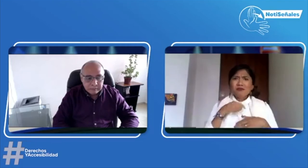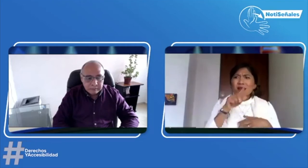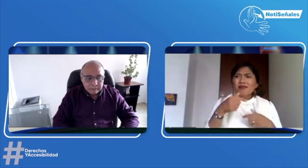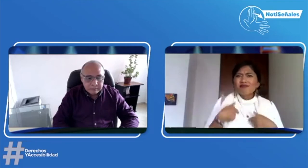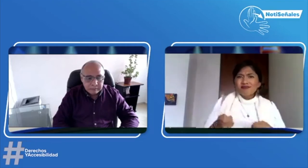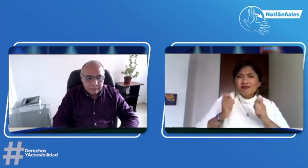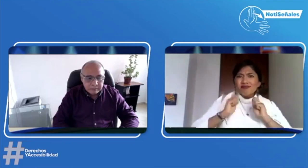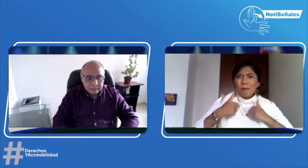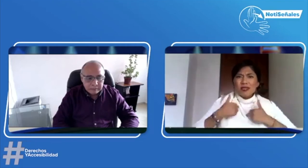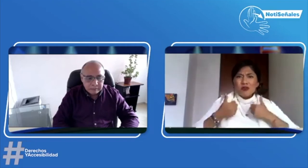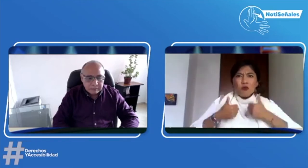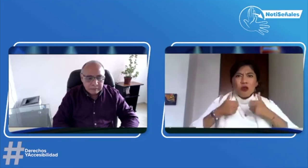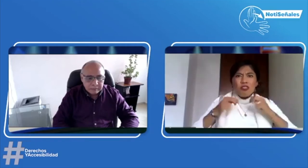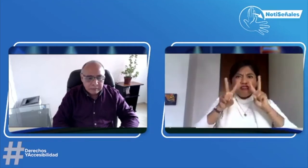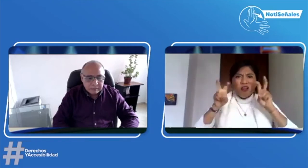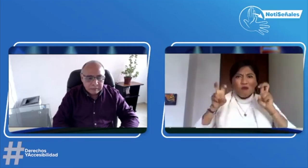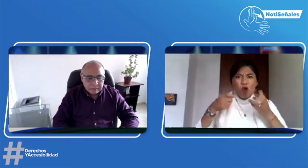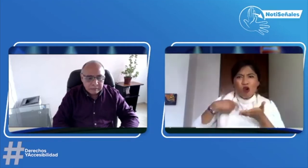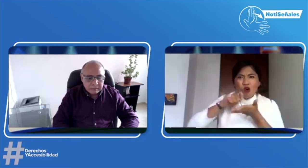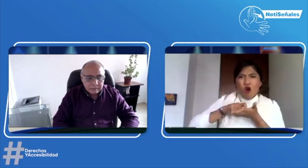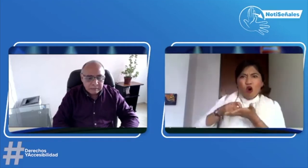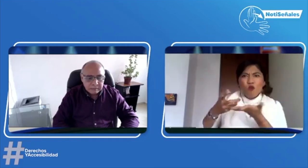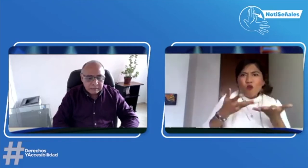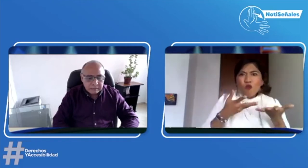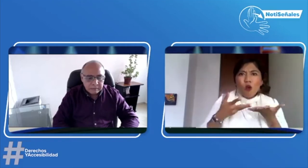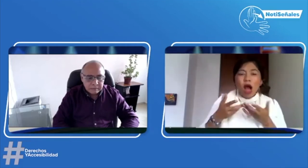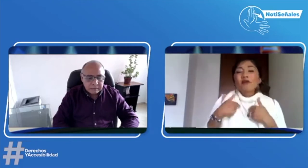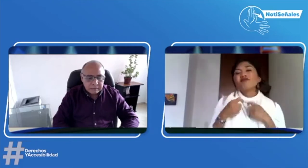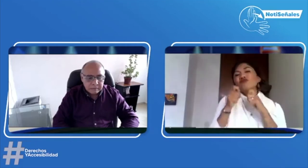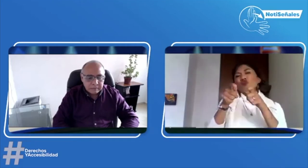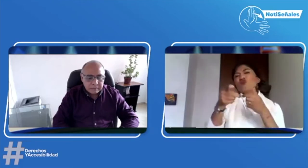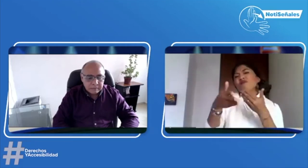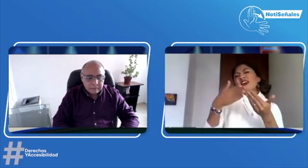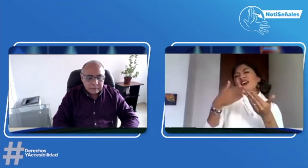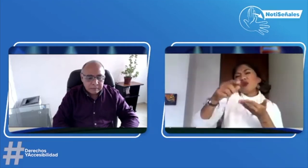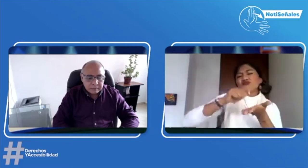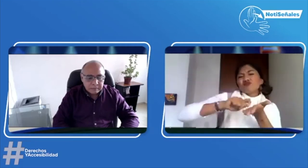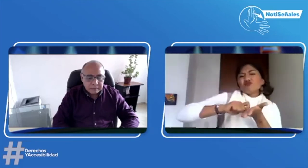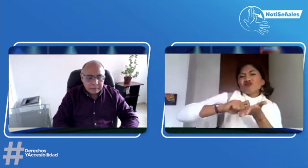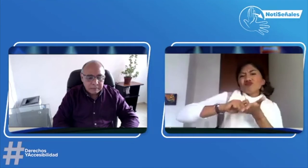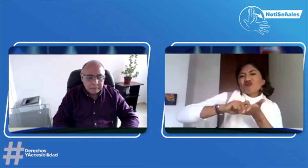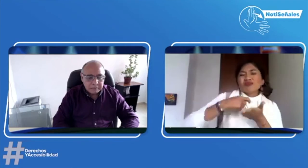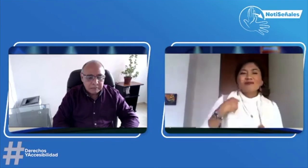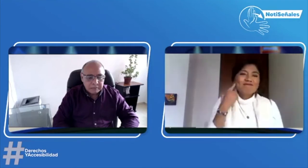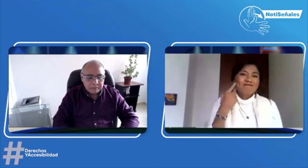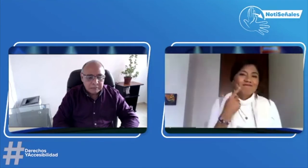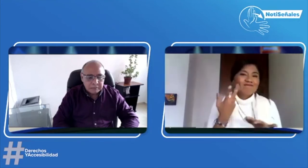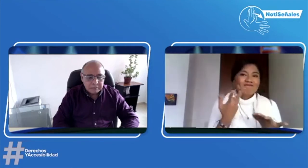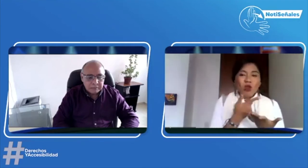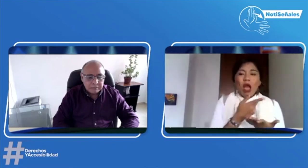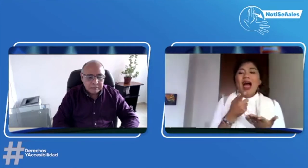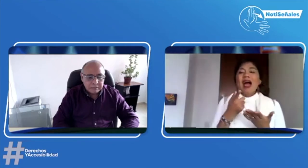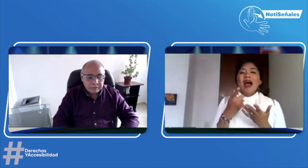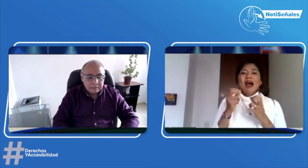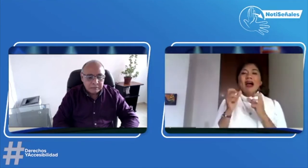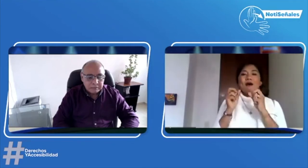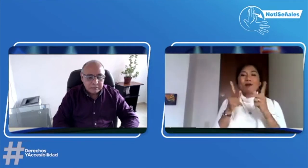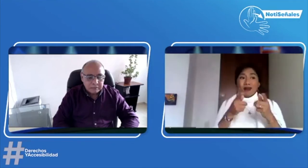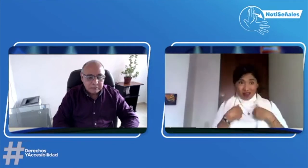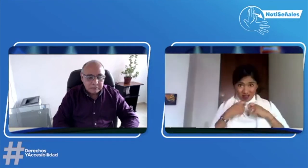yo preguntaba, bueno, qué rol o qué es lo que voy a hacer. Entonces, me dijeron, no, usted no tiene más sino que escribir. Yo